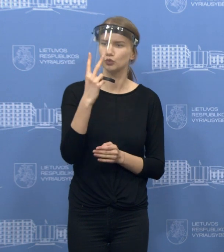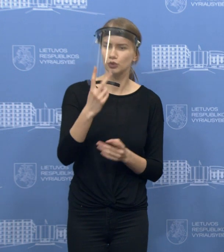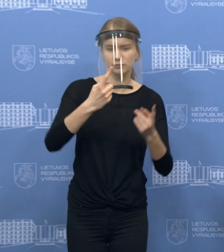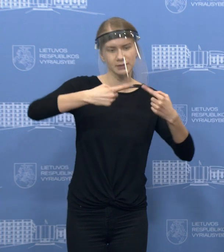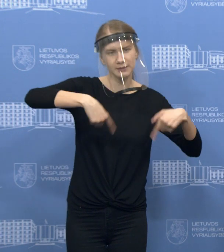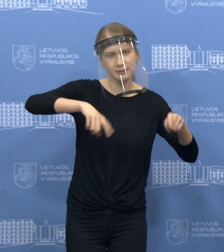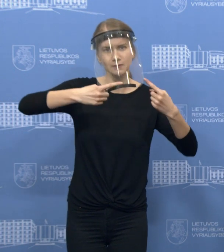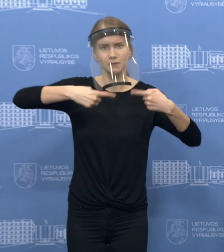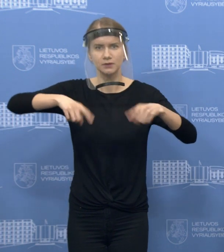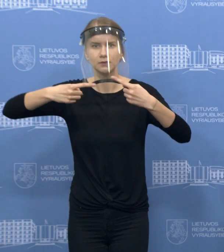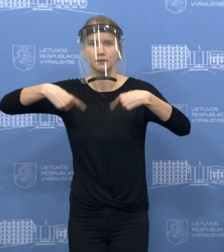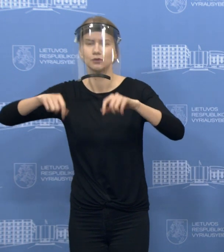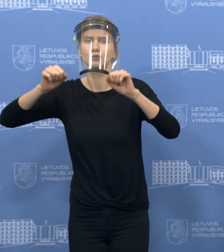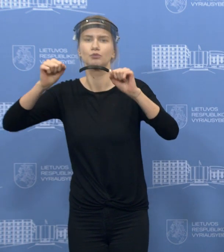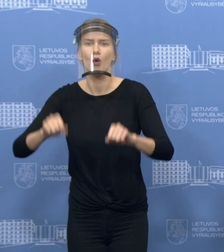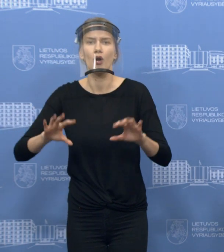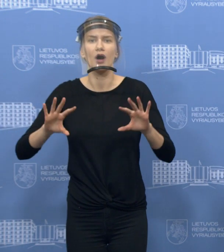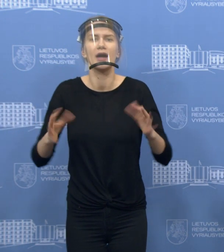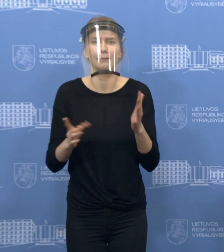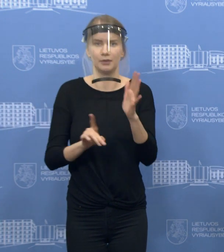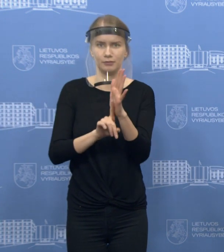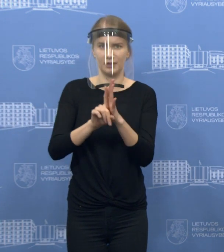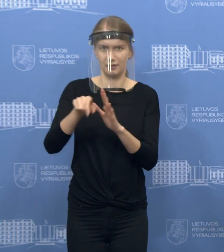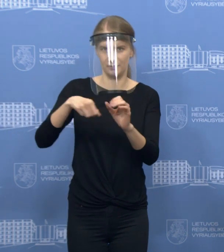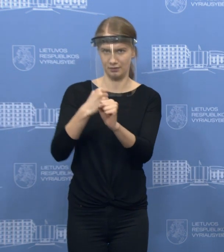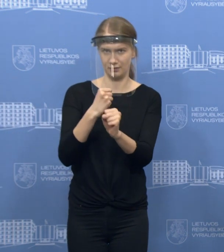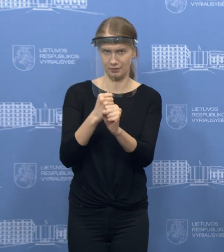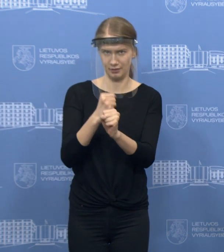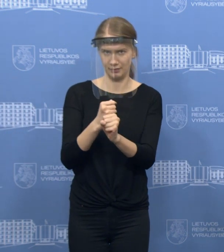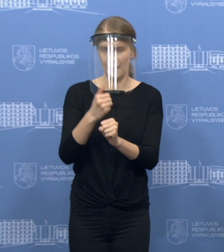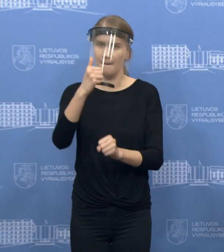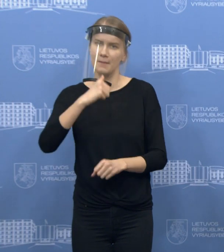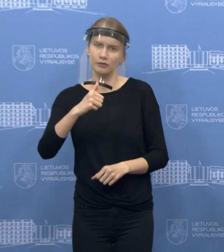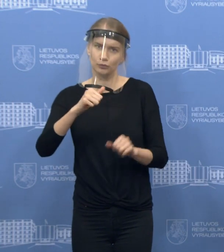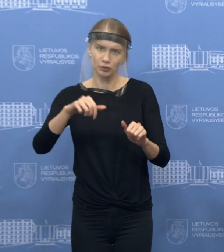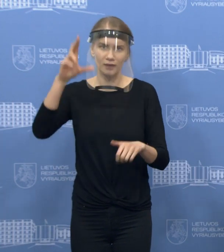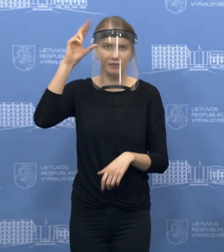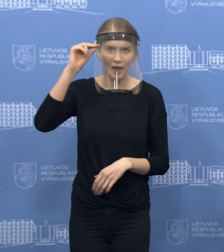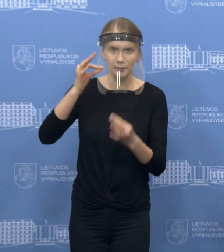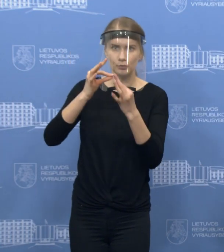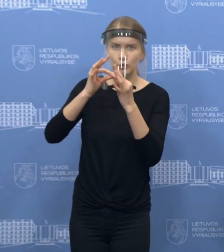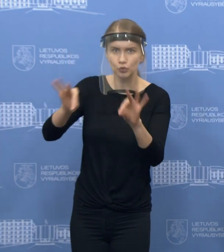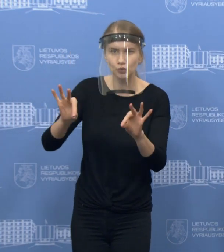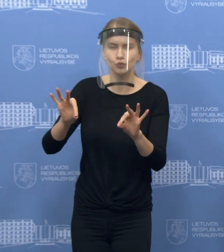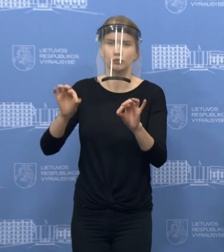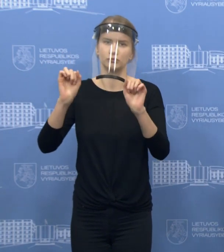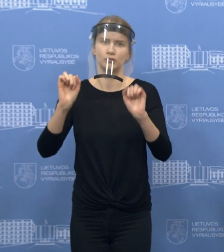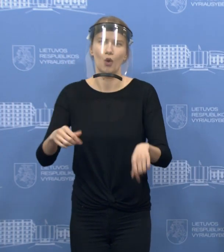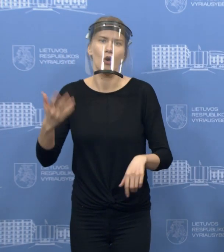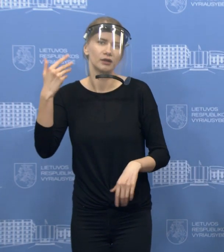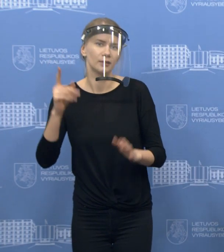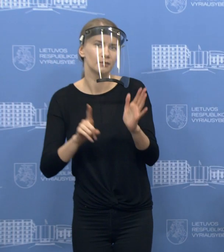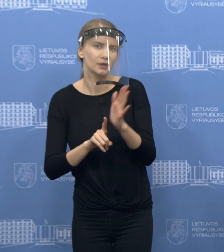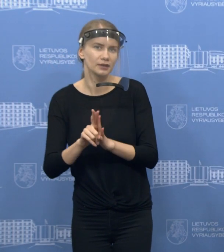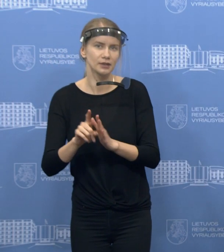galėtų įsijungti į mūsų gyvenimą ir kaip mes galėtume įsijungti. Tai, sakykime, bus preliminarios datos, kada galėtų pradėti veikti, na,